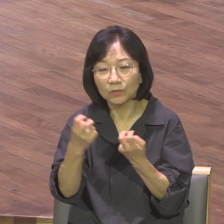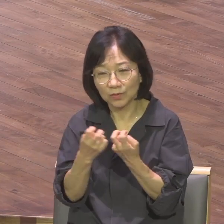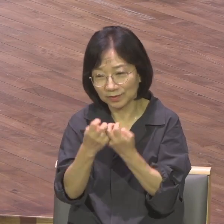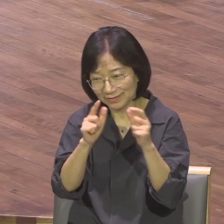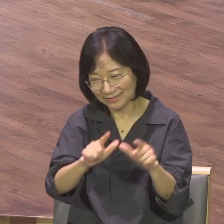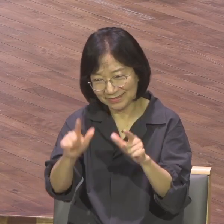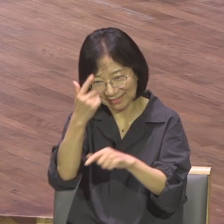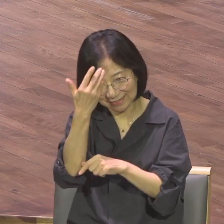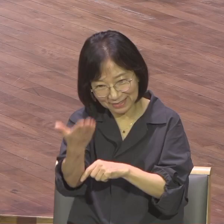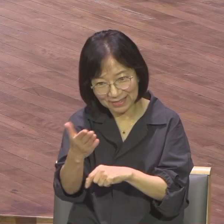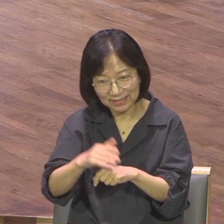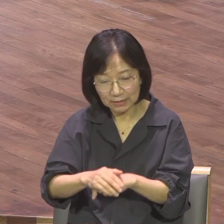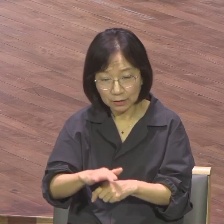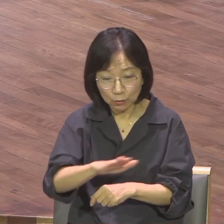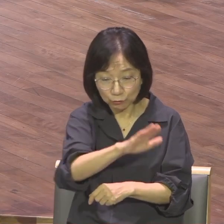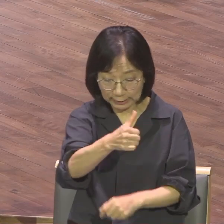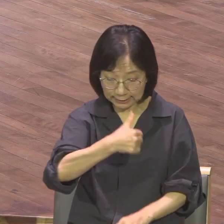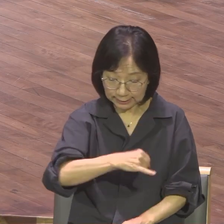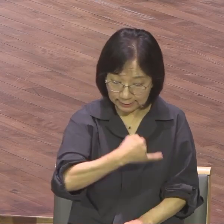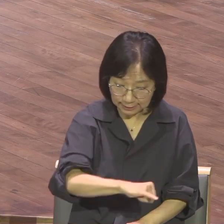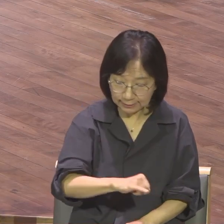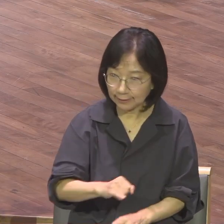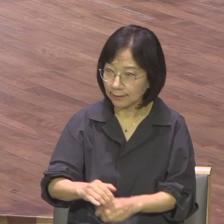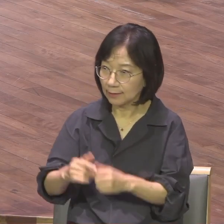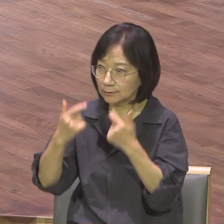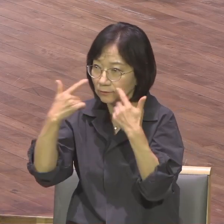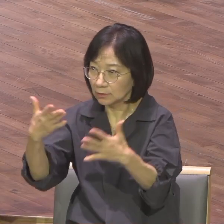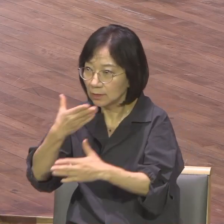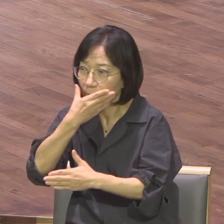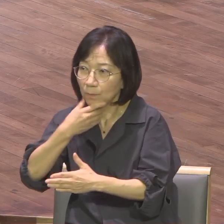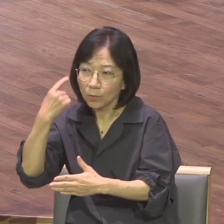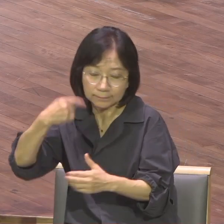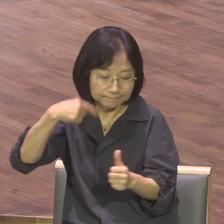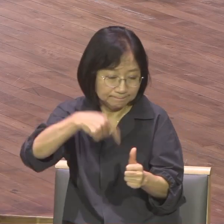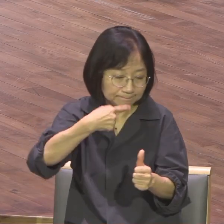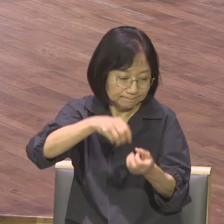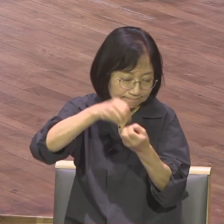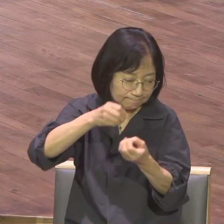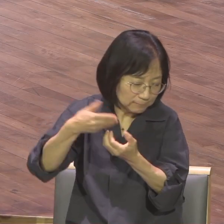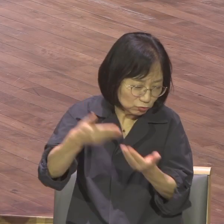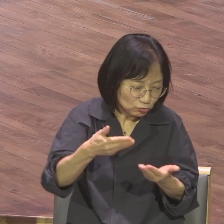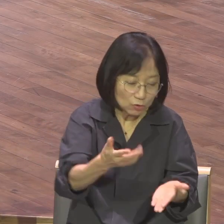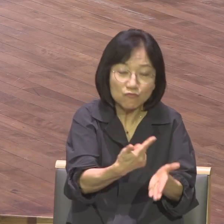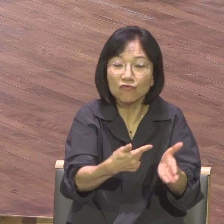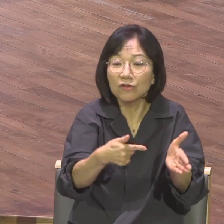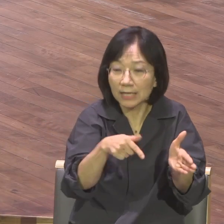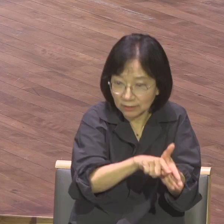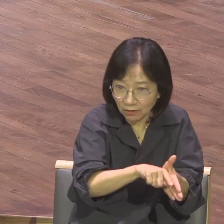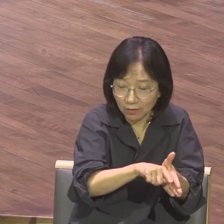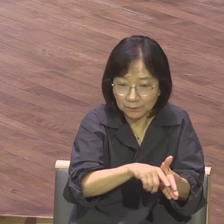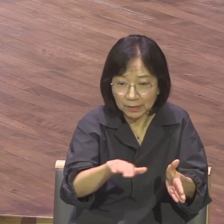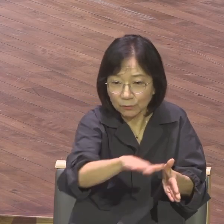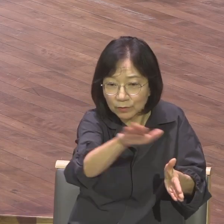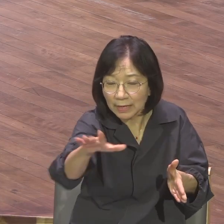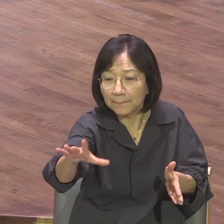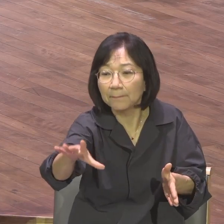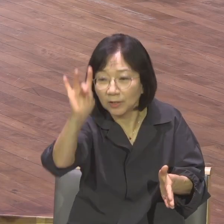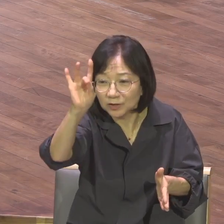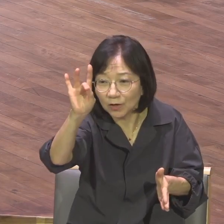성경의 복음 올바른 복음 순수한 복음을 전달하기 위해서는 복음 가진 저와 여러분들이 먼저 근본을 회복해야